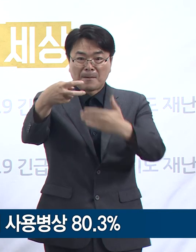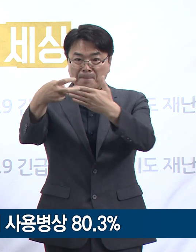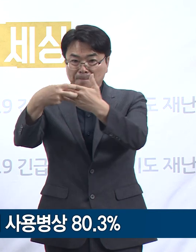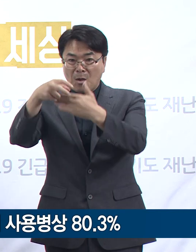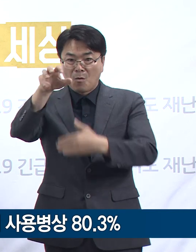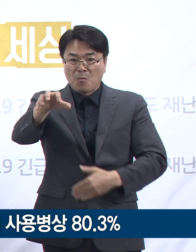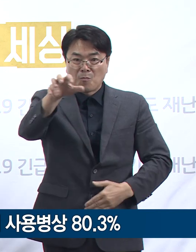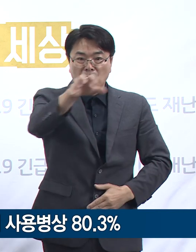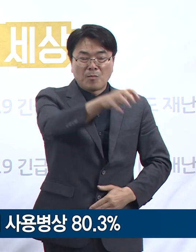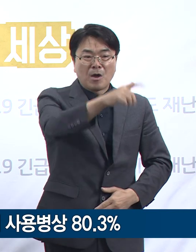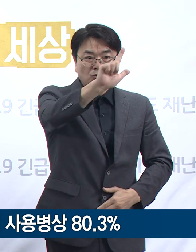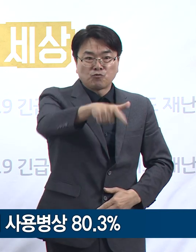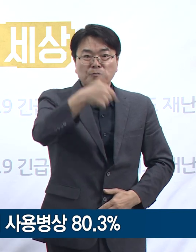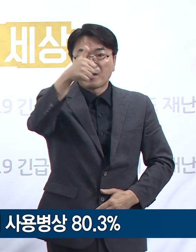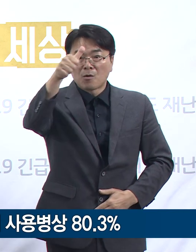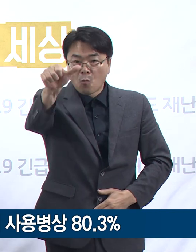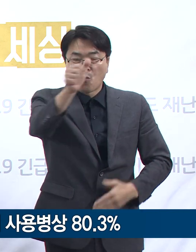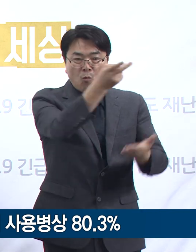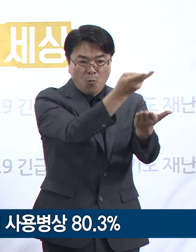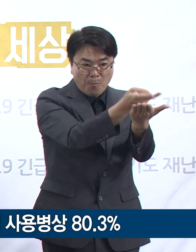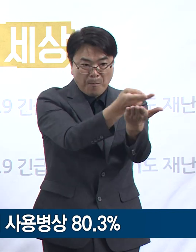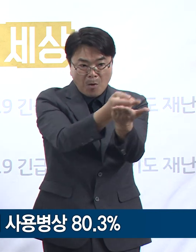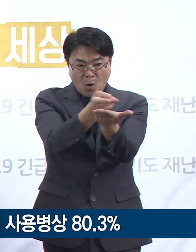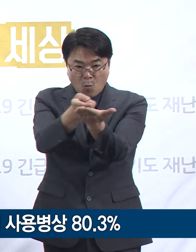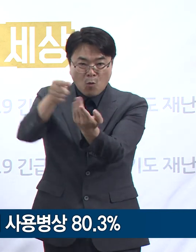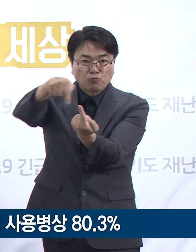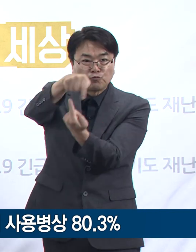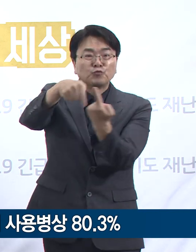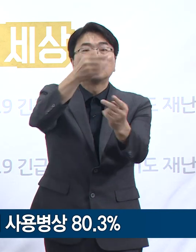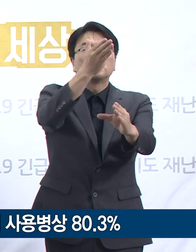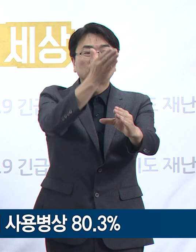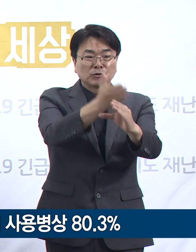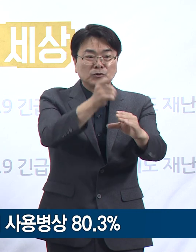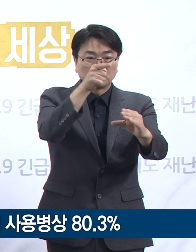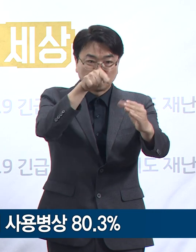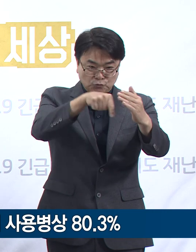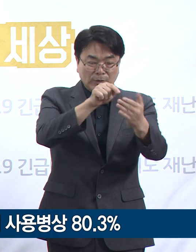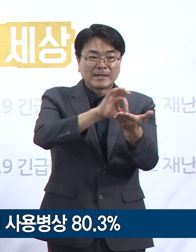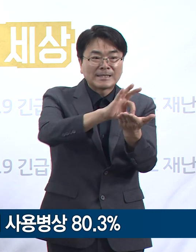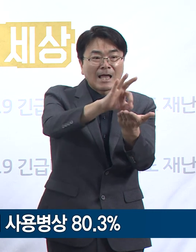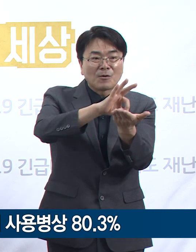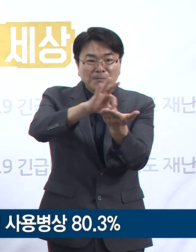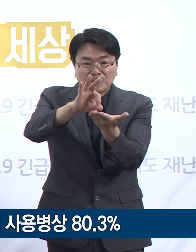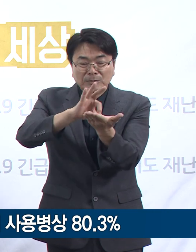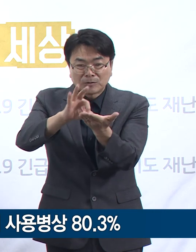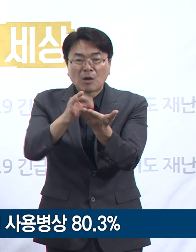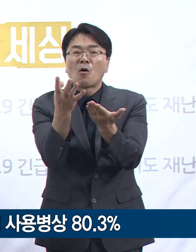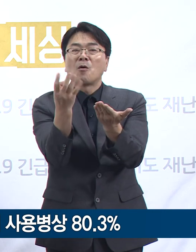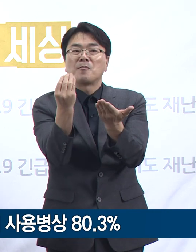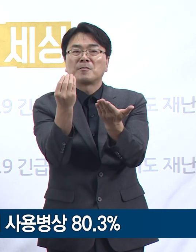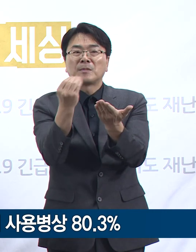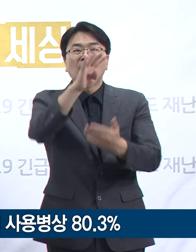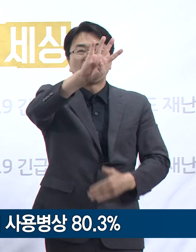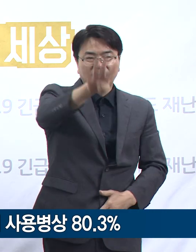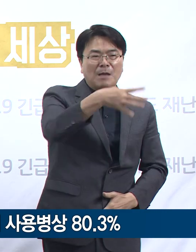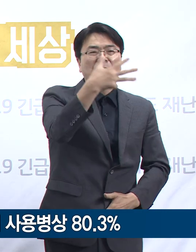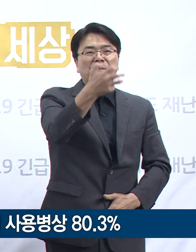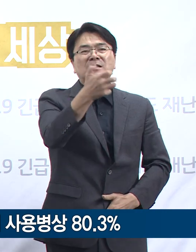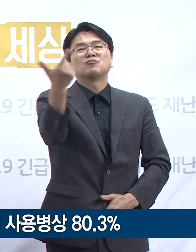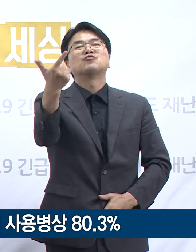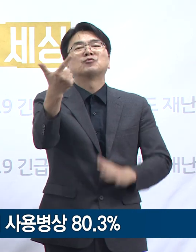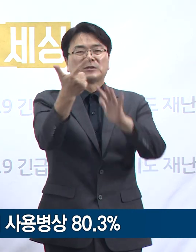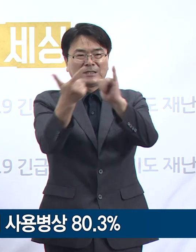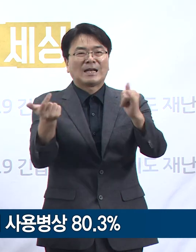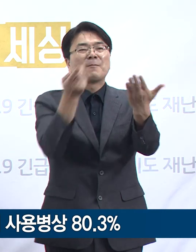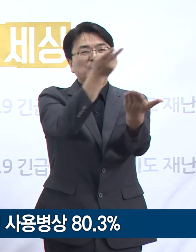605개의 확진자 치료 병상을 확보하고 있으며 현재 사용 중인 병상은 80.3%인 486병상입니다.